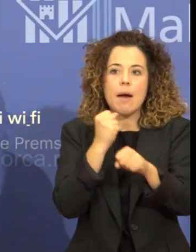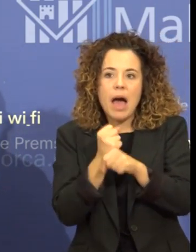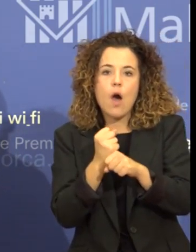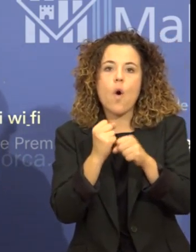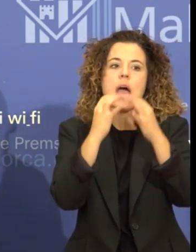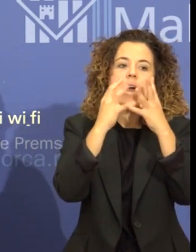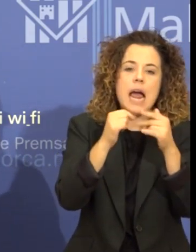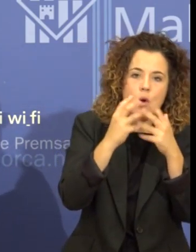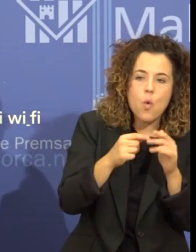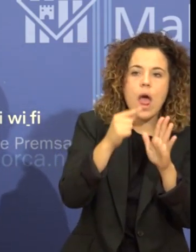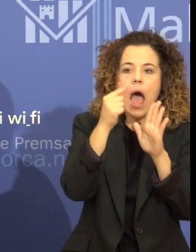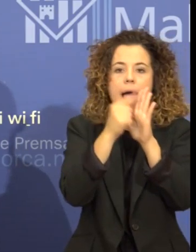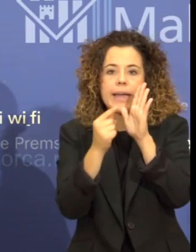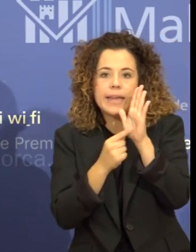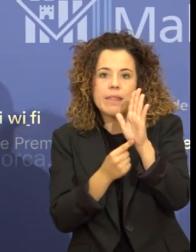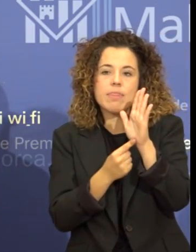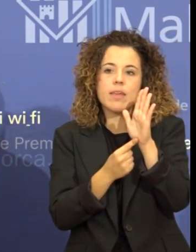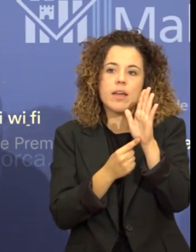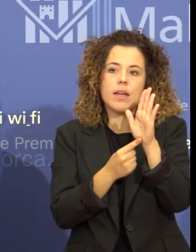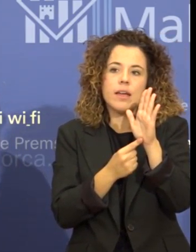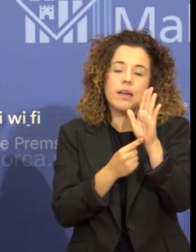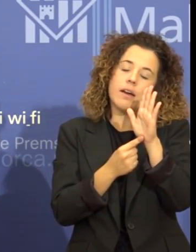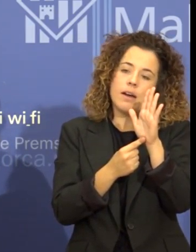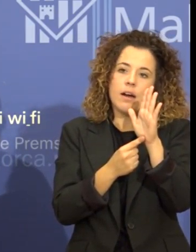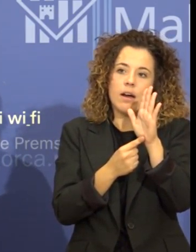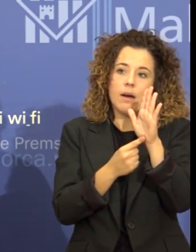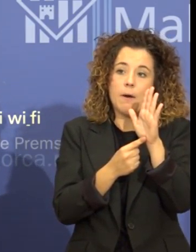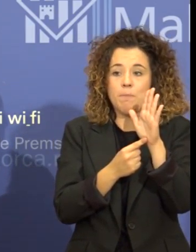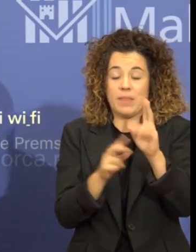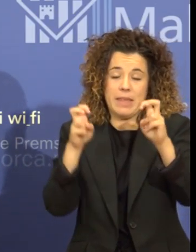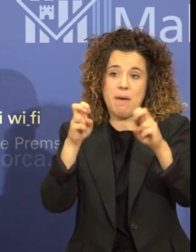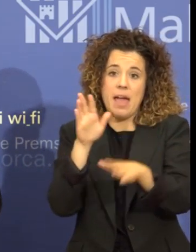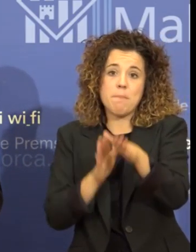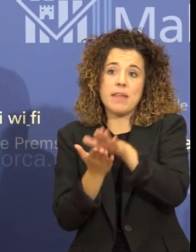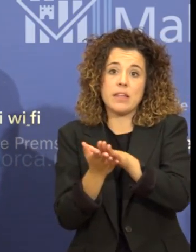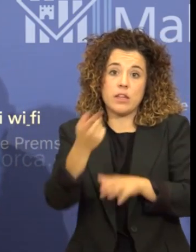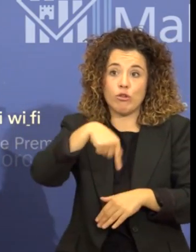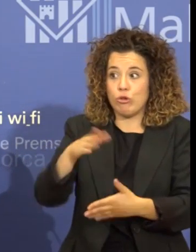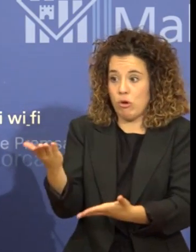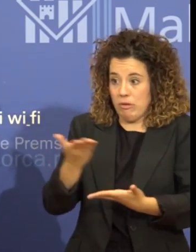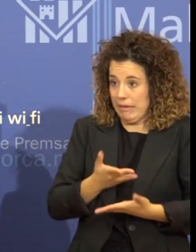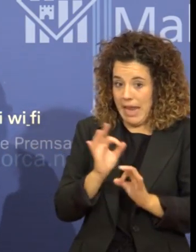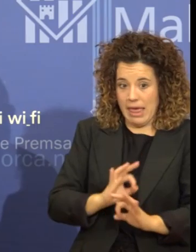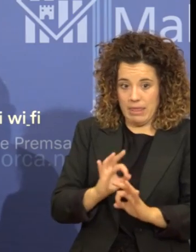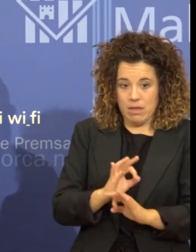aquest índex en relació a tots els expedients que no el tenien. Per tant ens trobem que a dia d'avui